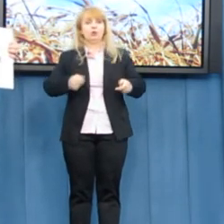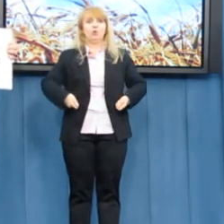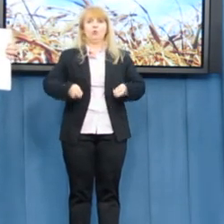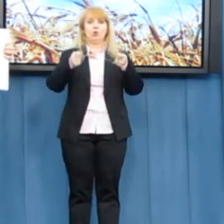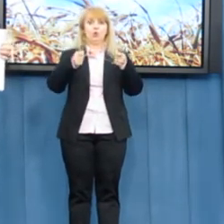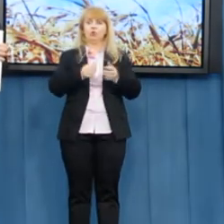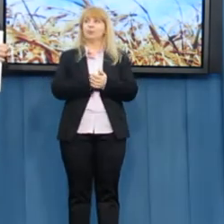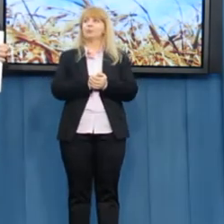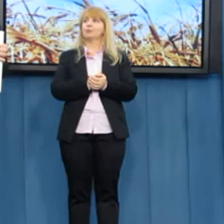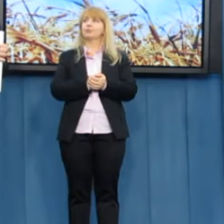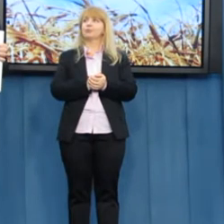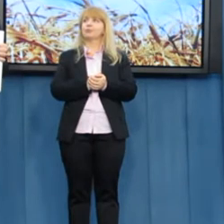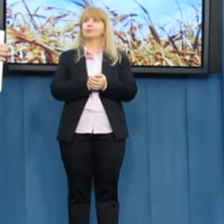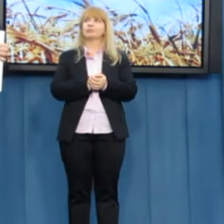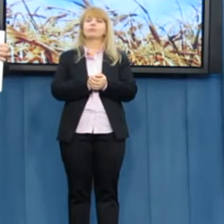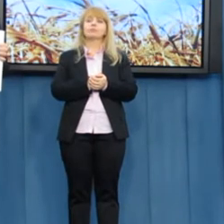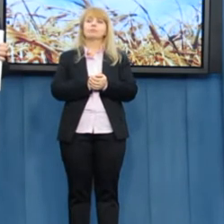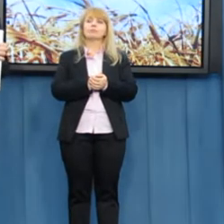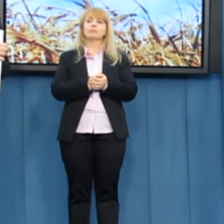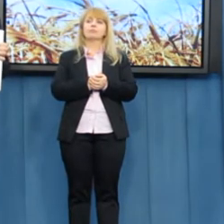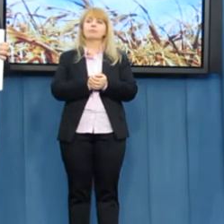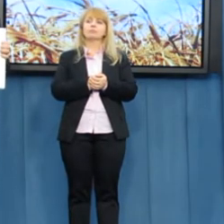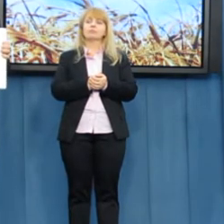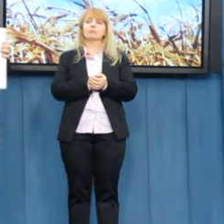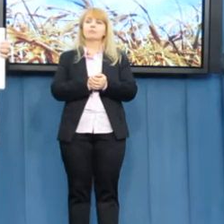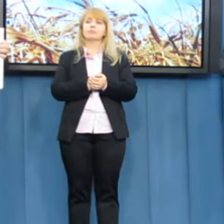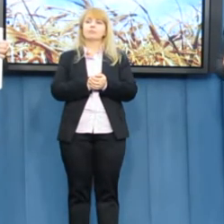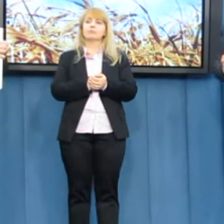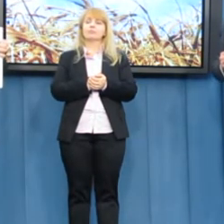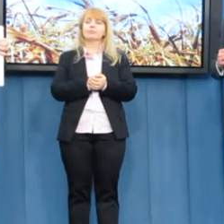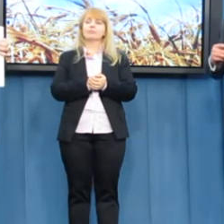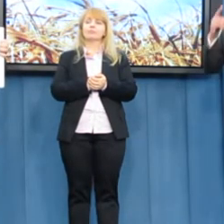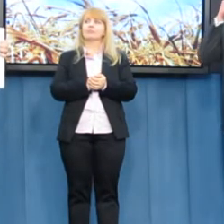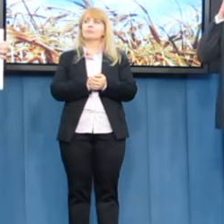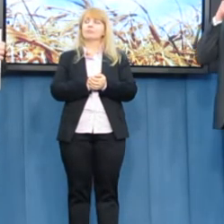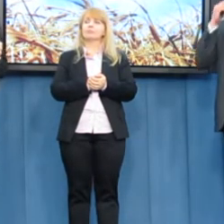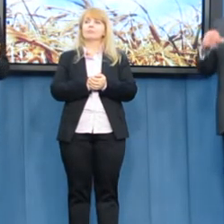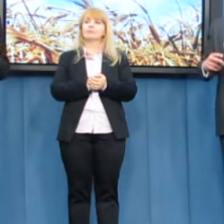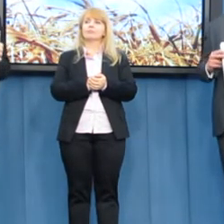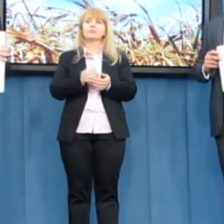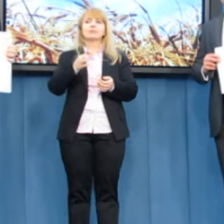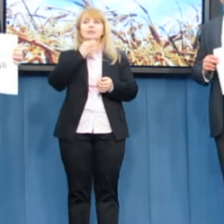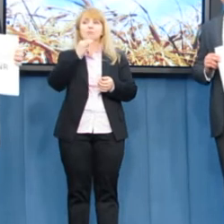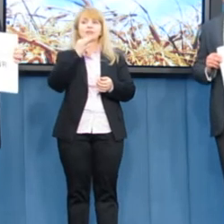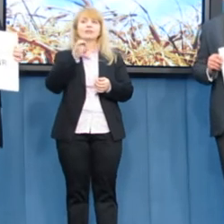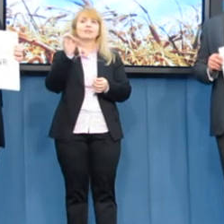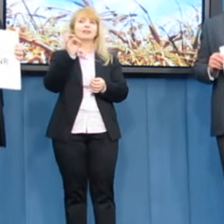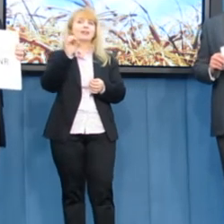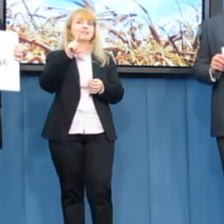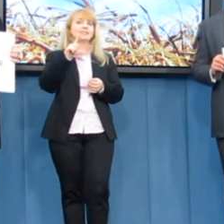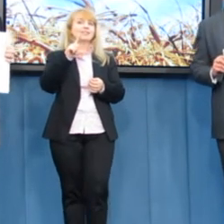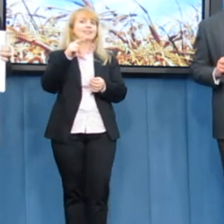Może jakieś pytania, szanowni państwo? Znaczy ja mam pytanie. Proszę bardzo, SND. No właśnie, muszę wyjaśnić.